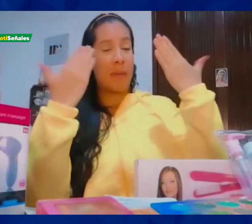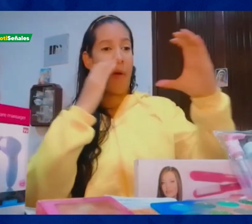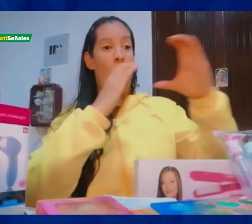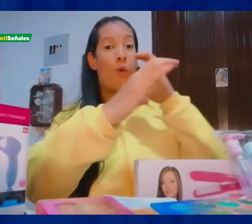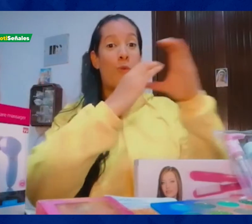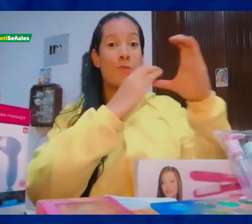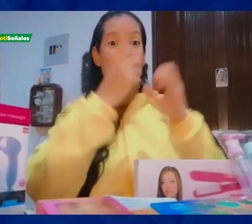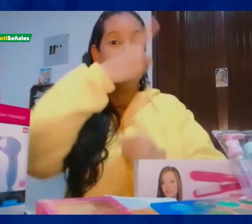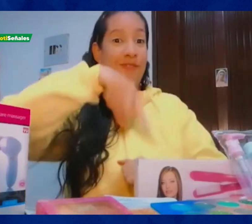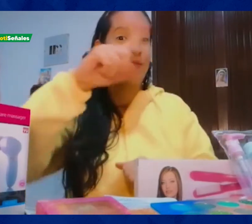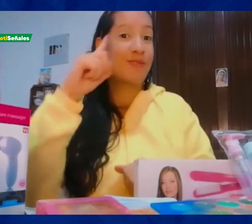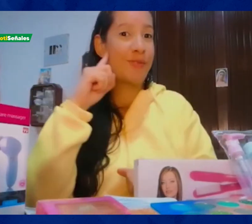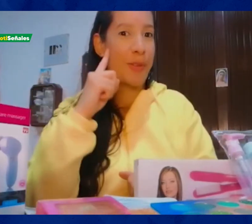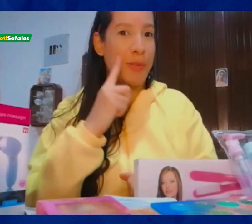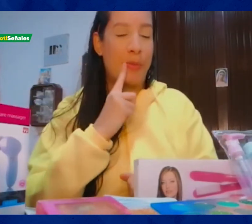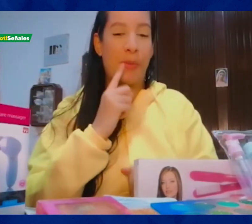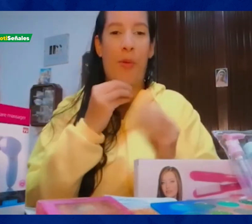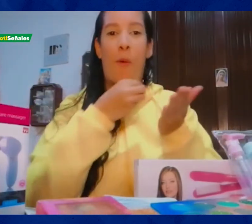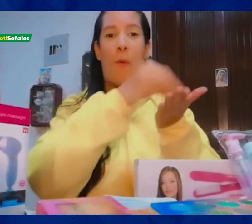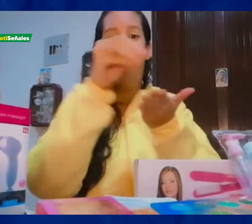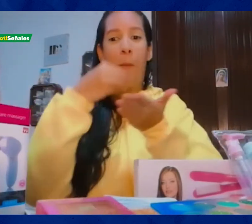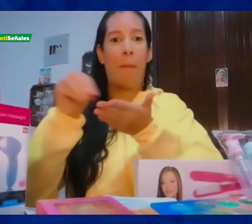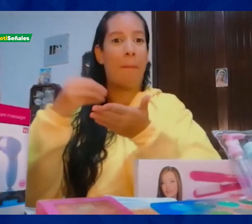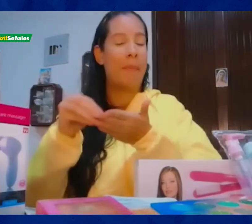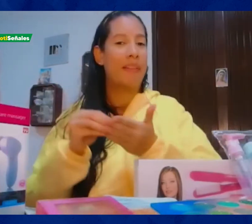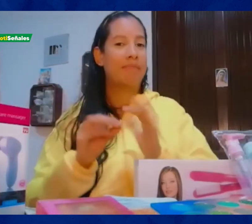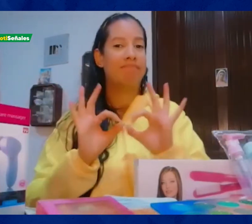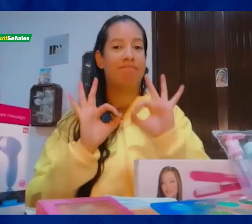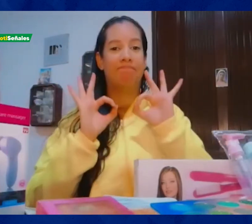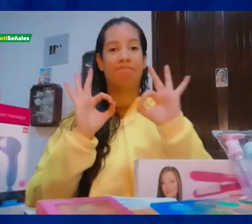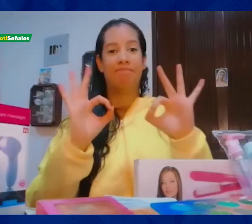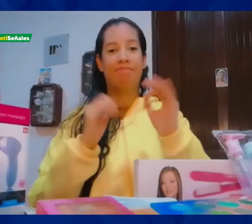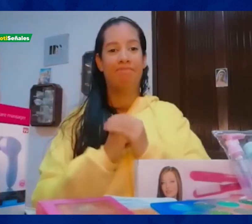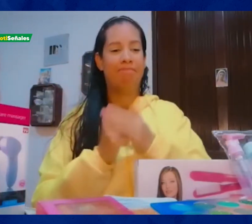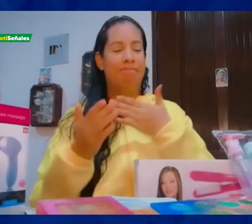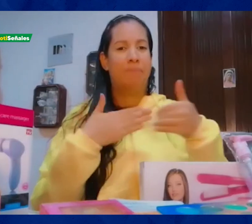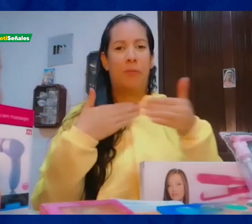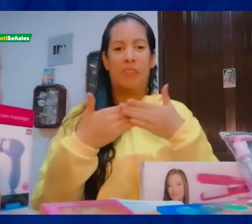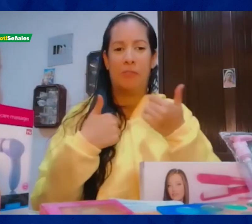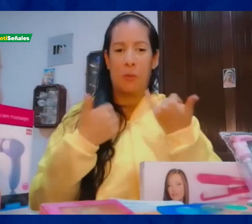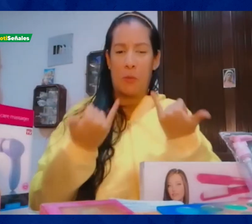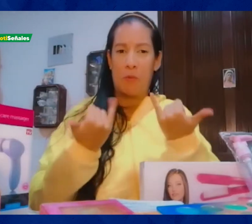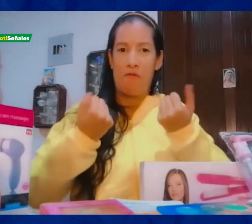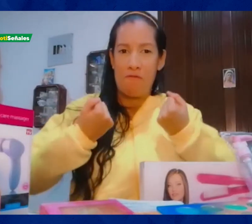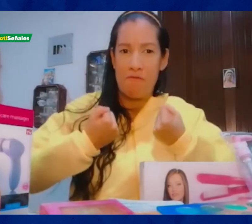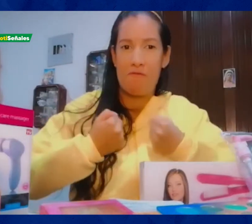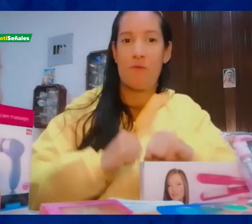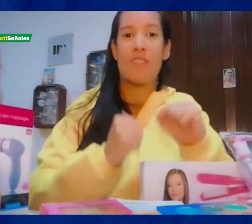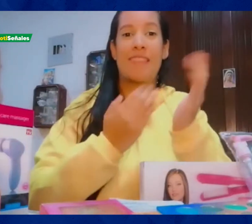Es muy bueno si las personas sordas quieren comunicarse y comprar estos productos. Es un esfuerzo que hago